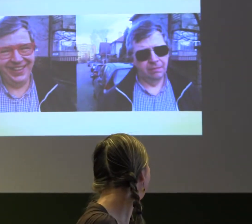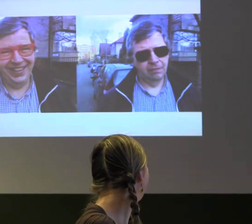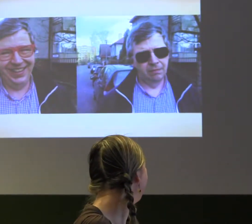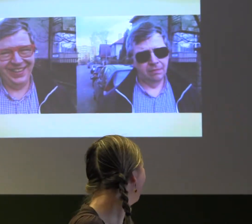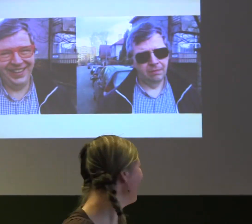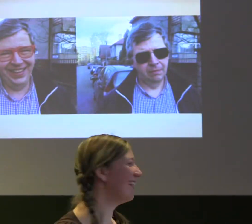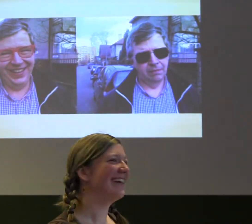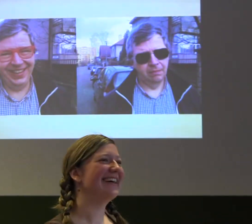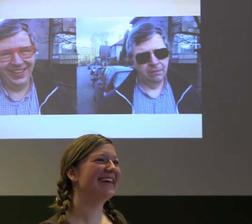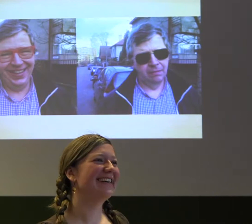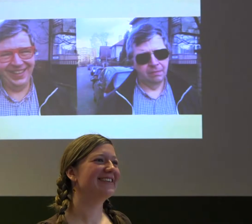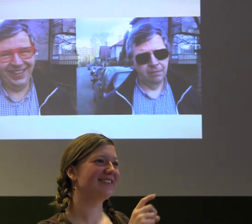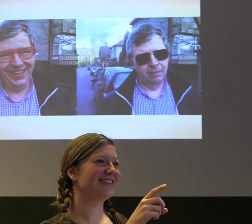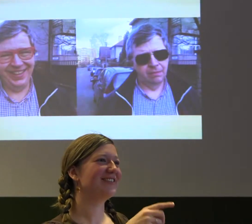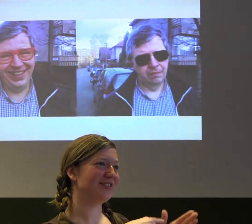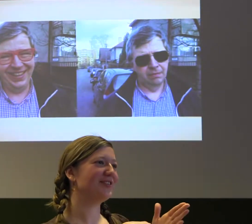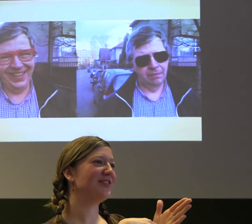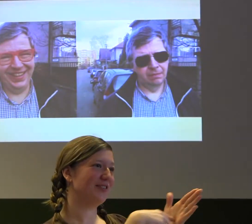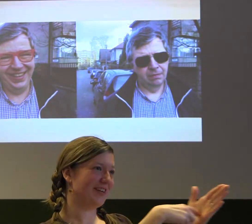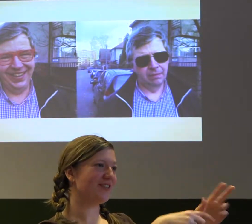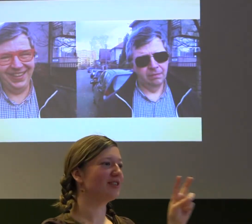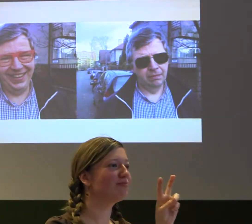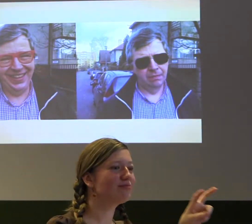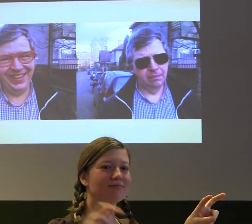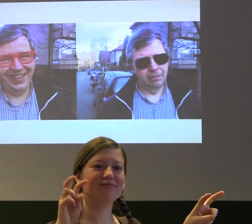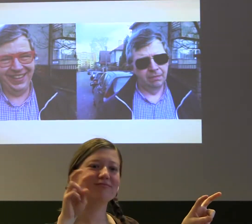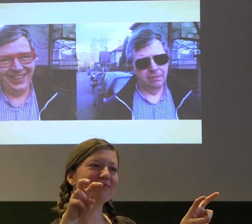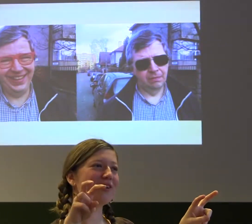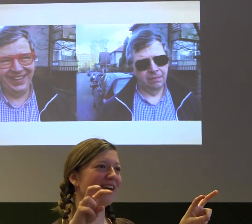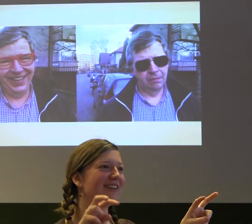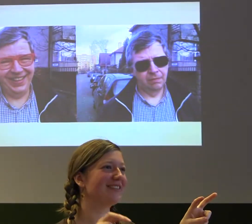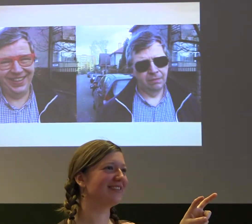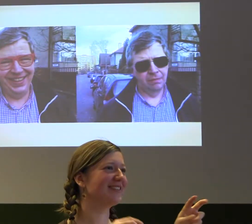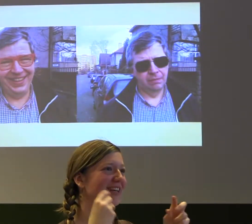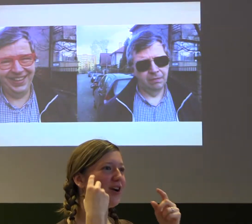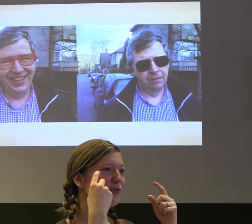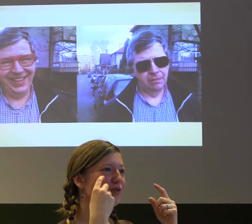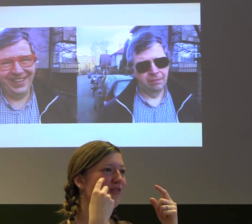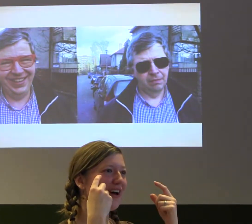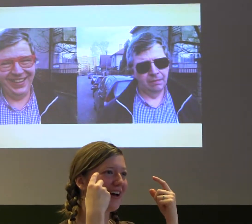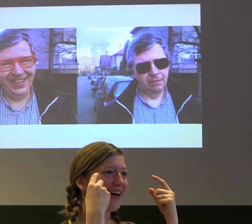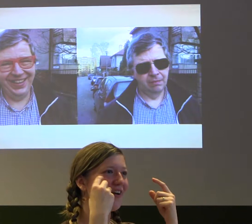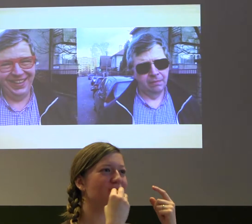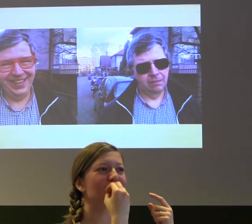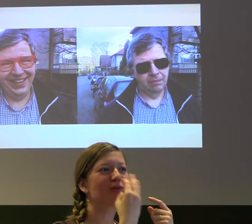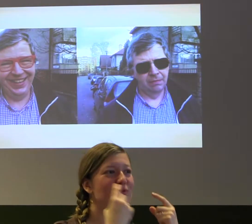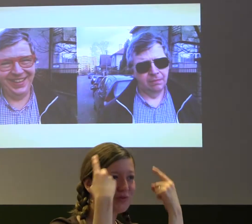který pozoval na ulici. Hladě a jedné! Hladě to dneska není, ale já jsem mu slíbila, že mu to pošlu, tu prezentaci.